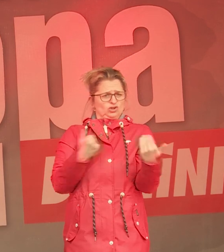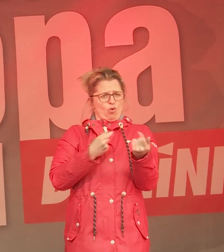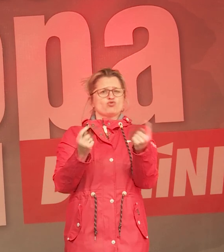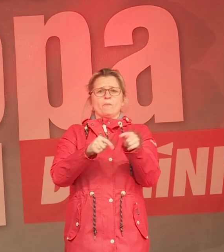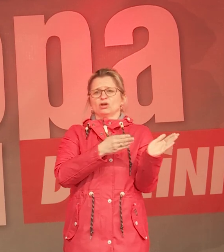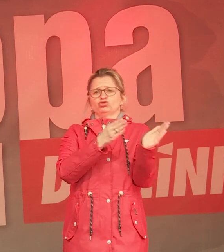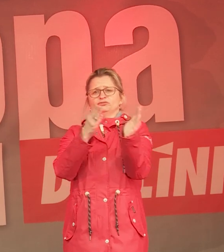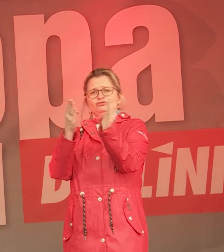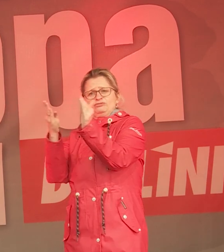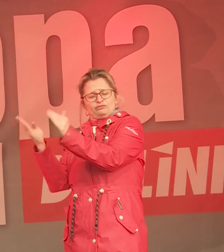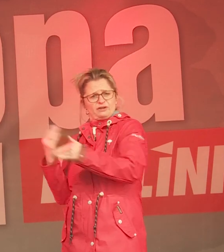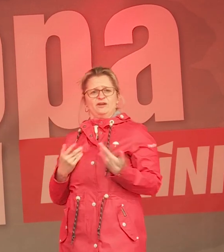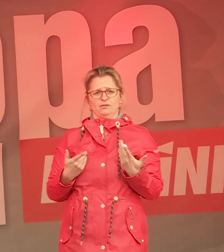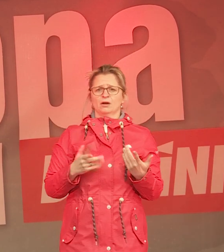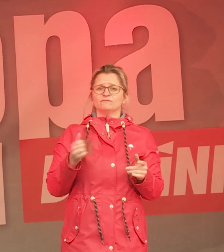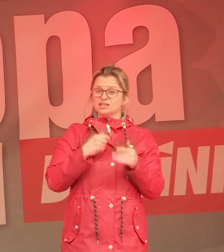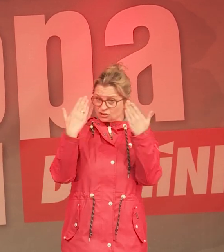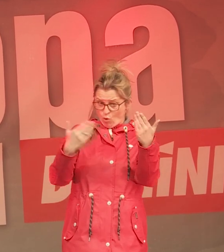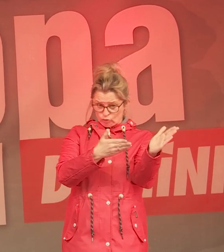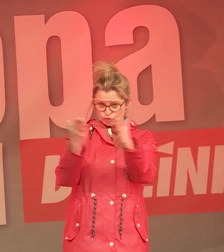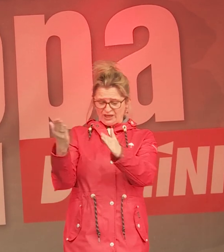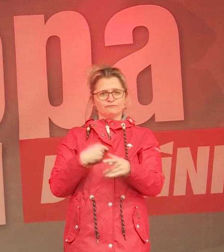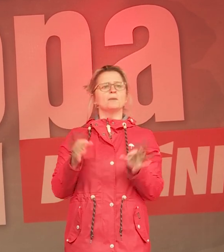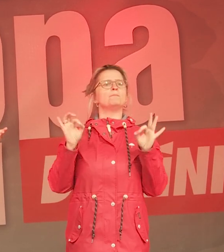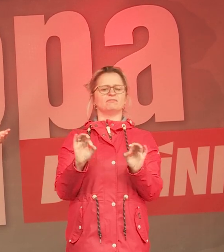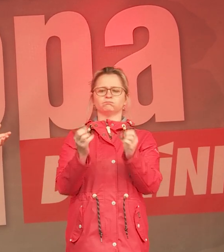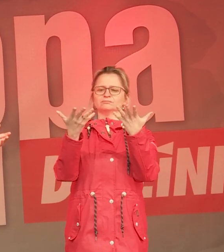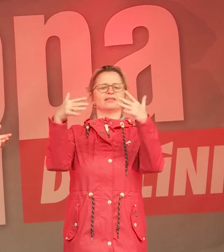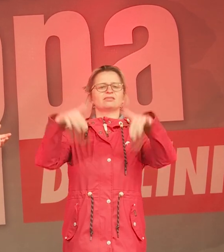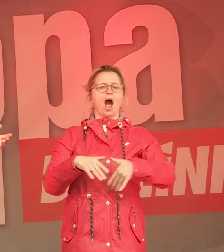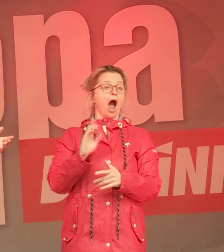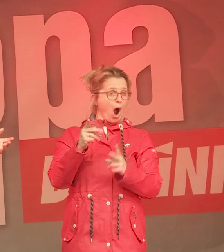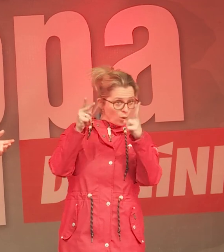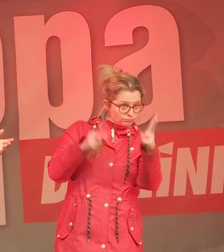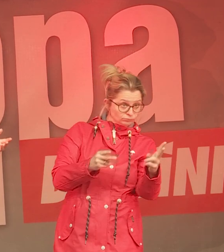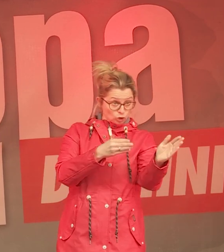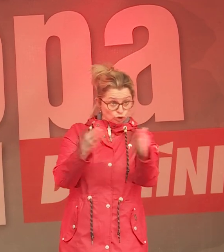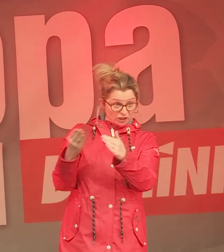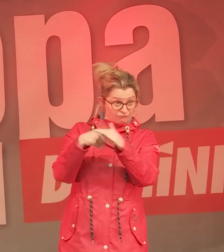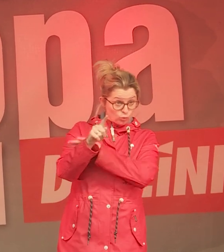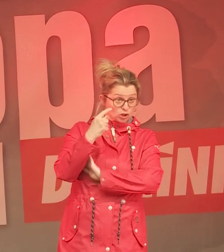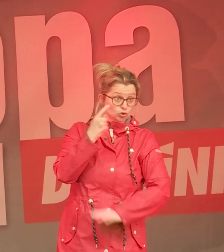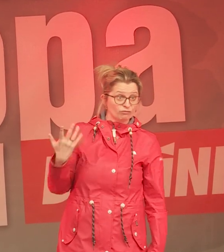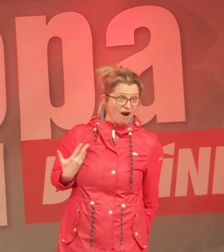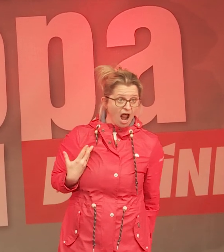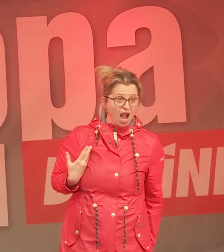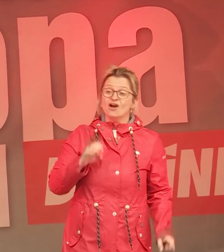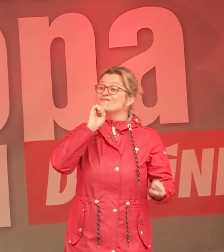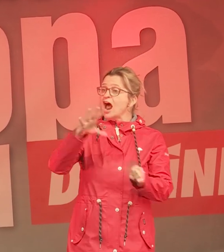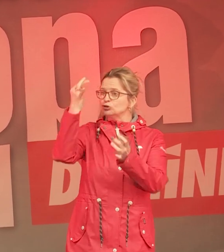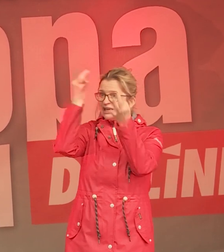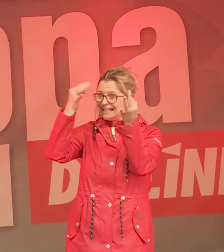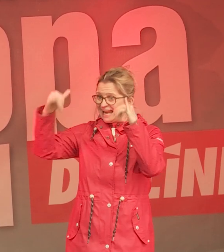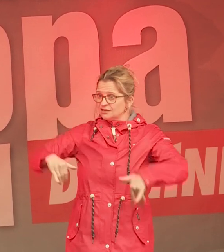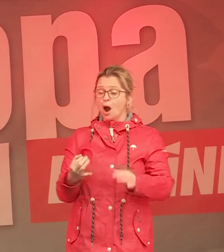beschrieben habe, die sind ja nicht vom Himmel gefallen. Und die sind auch nicht durch Zufall entstanden, weil irgendwie falsche Ideen im